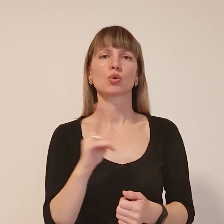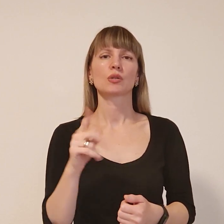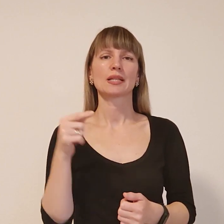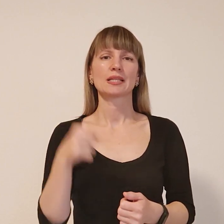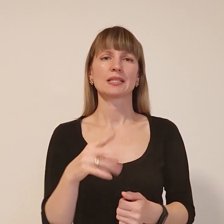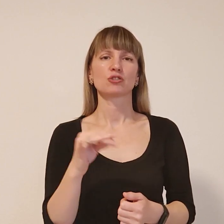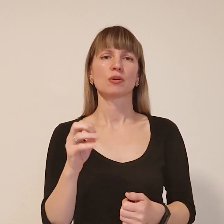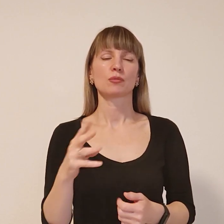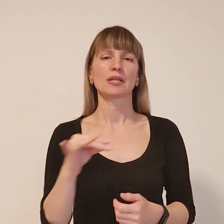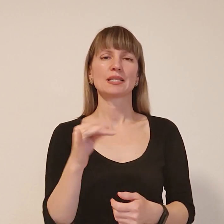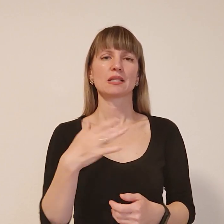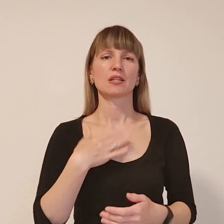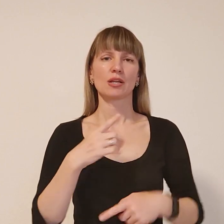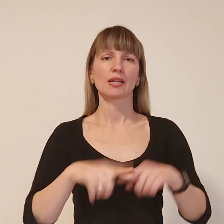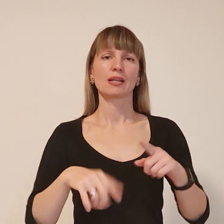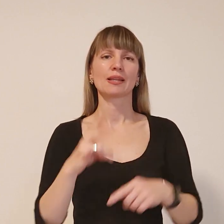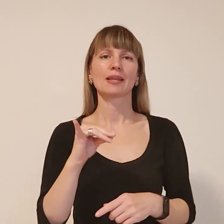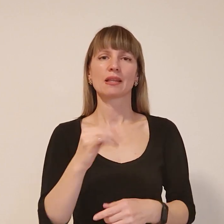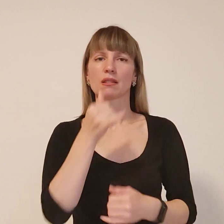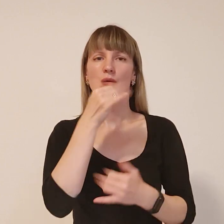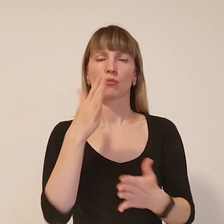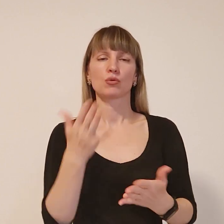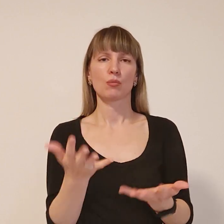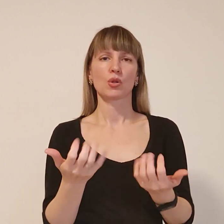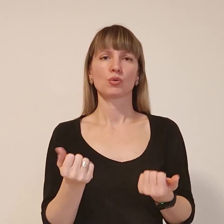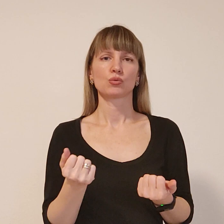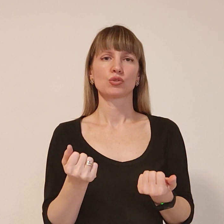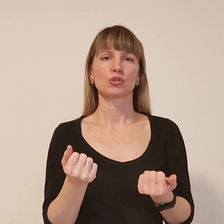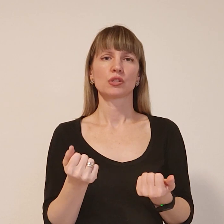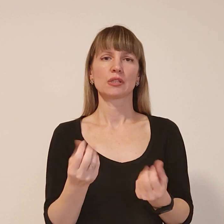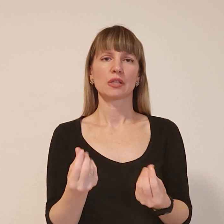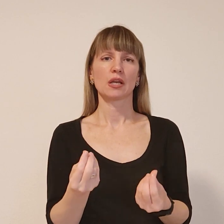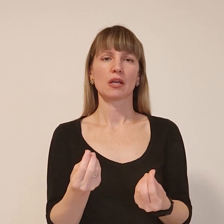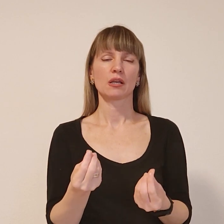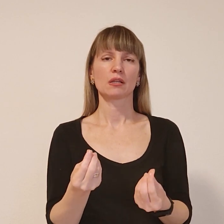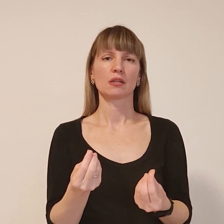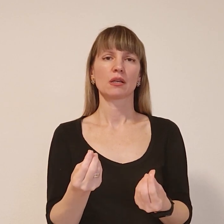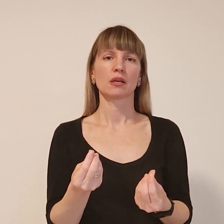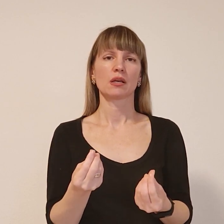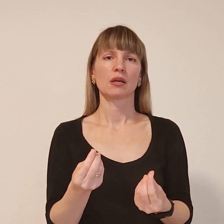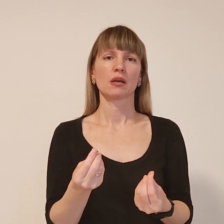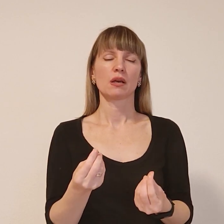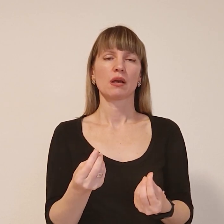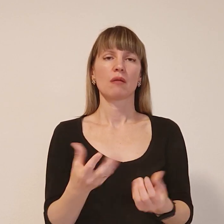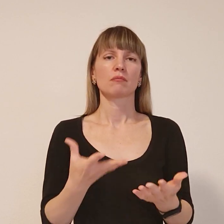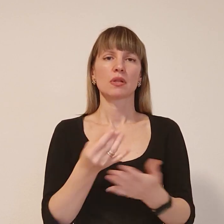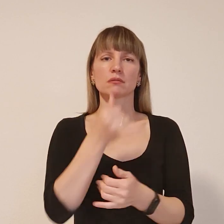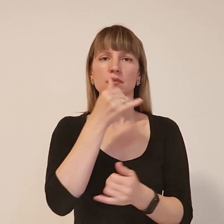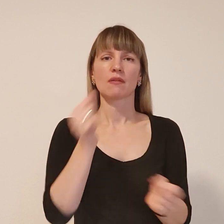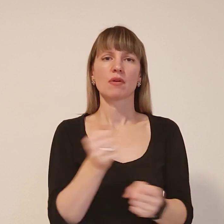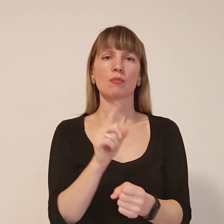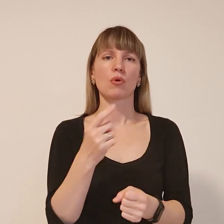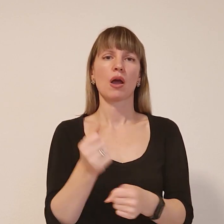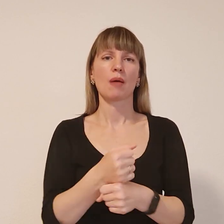рідних, і ніяк не можуть отримати гроші. Точкою ти ніде не розчітуєшся, бо в тебе нічого немає.